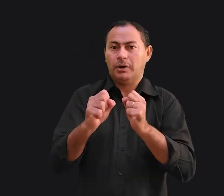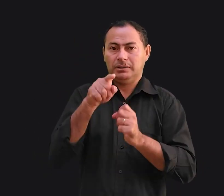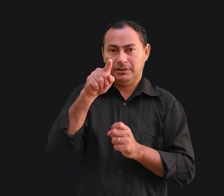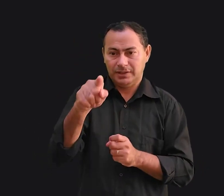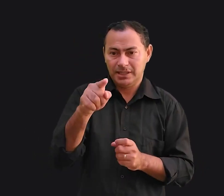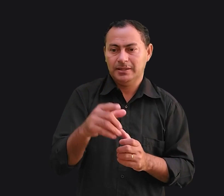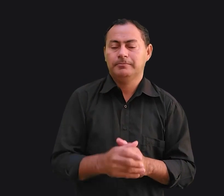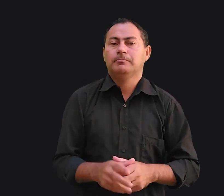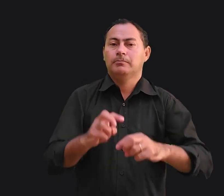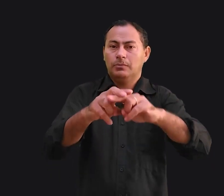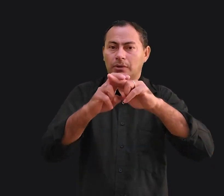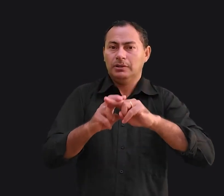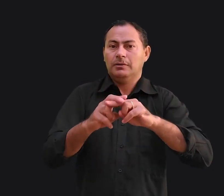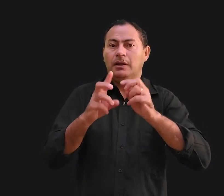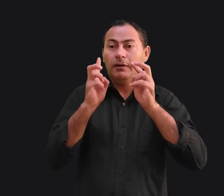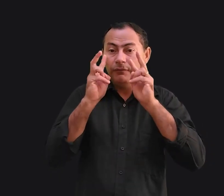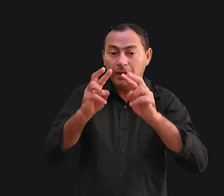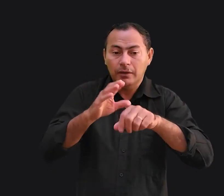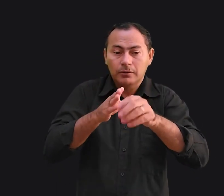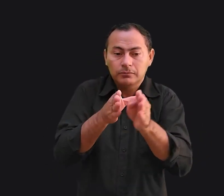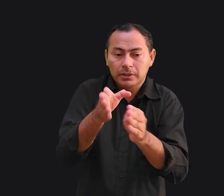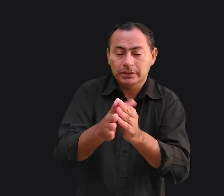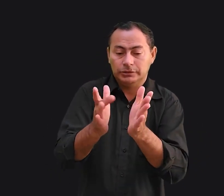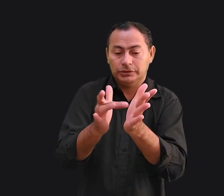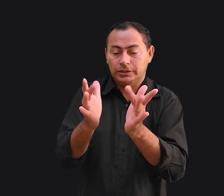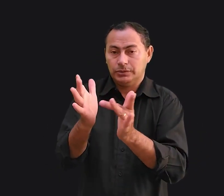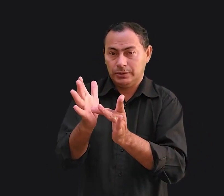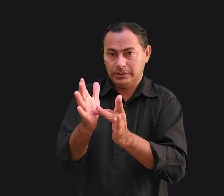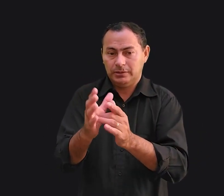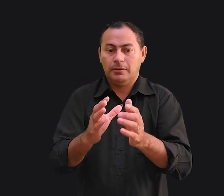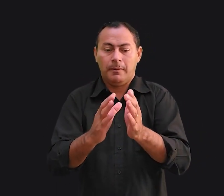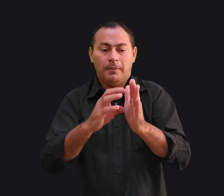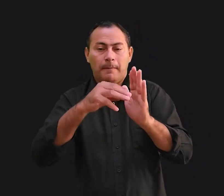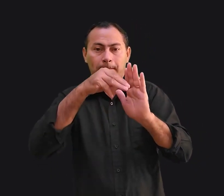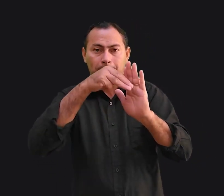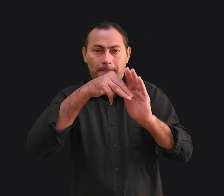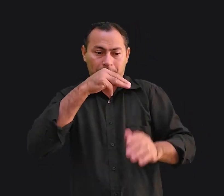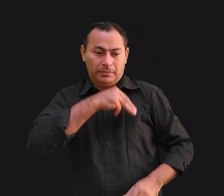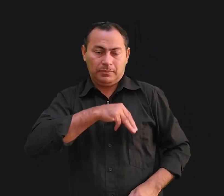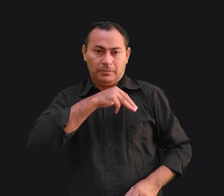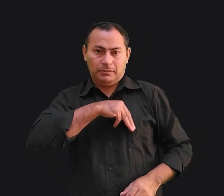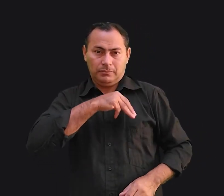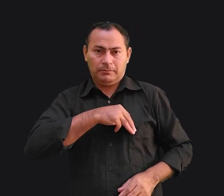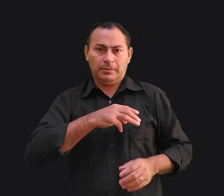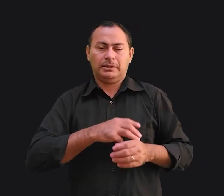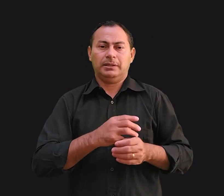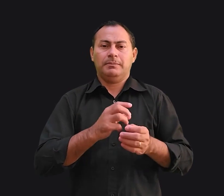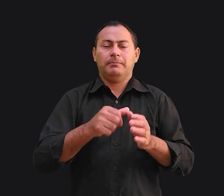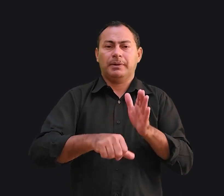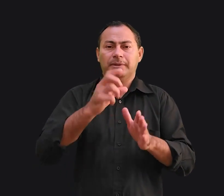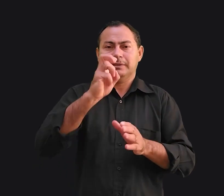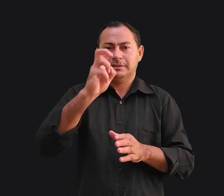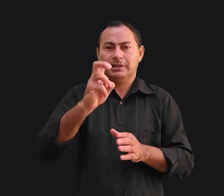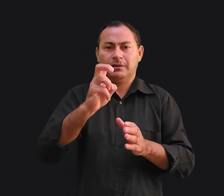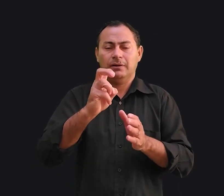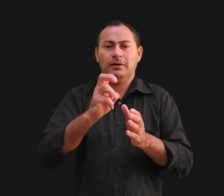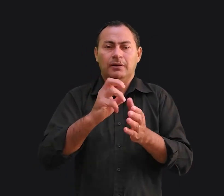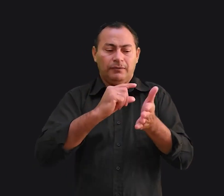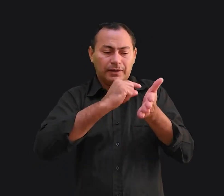você. Por isso, você deve ouvir o conselho de Jesus em Mateus nos primeiros cinco versículos do capítulo 7. Por que você repara no